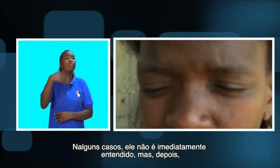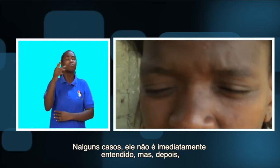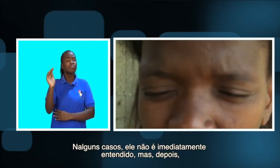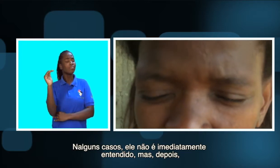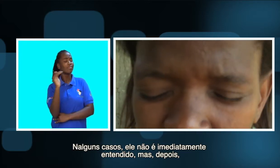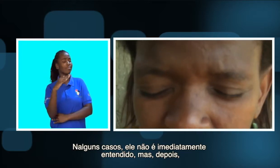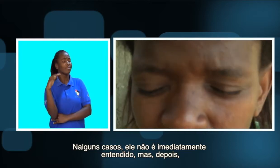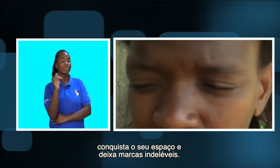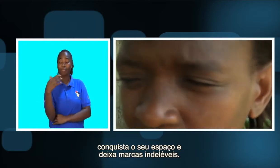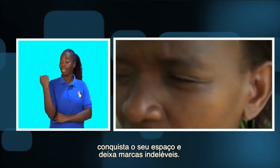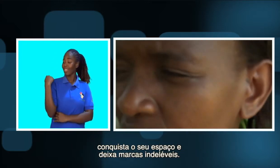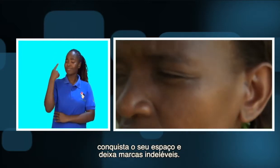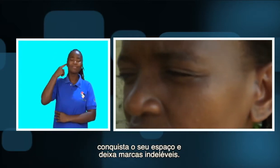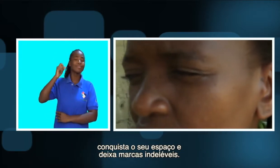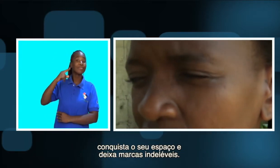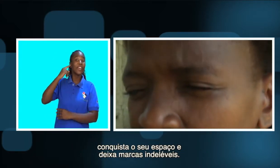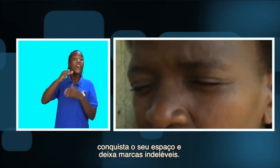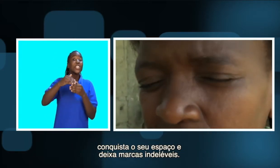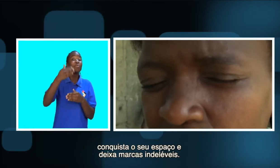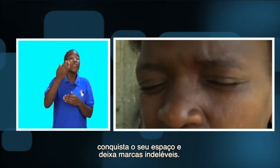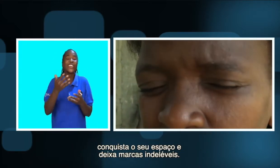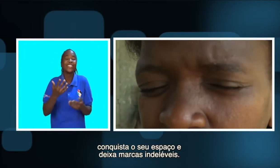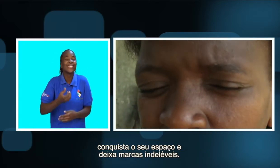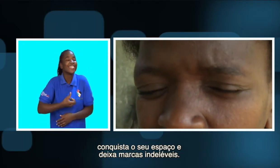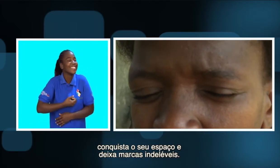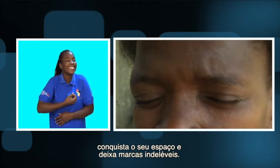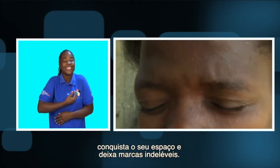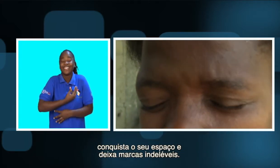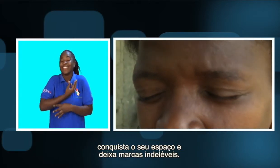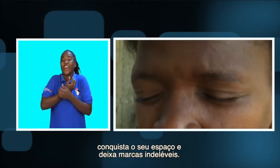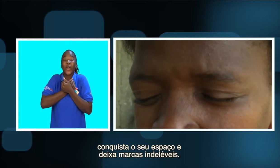mas depois conquista o seu espaço e deixa marcas indeláveis.